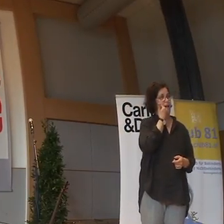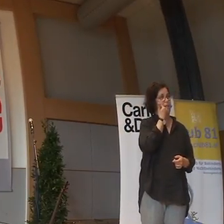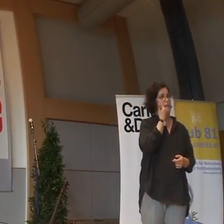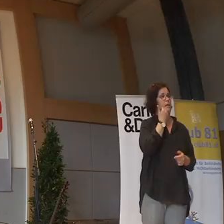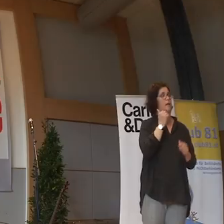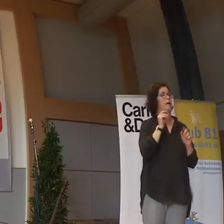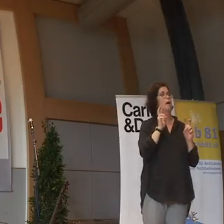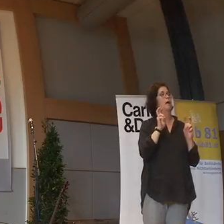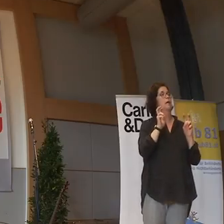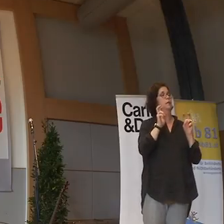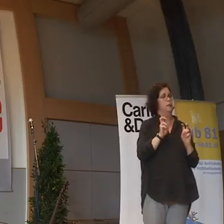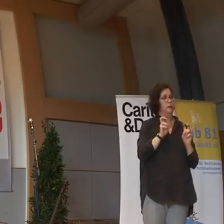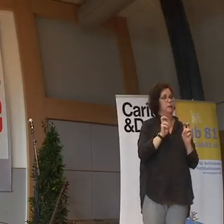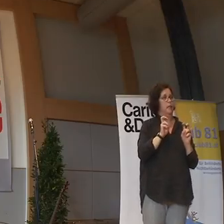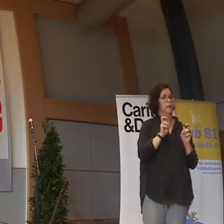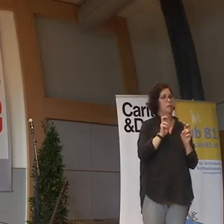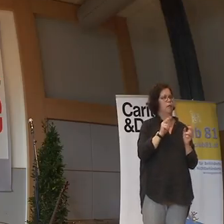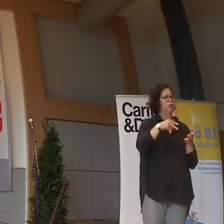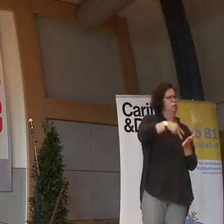setzend steht.